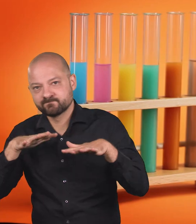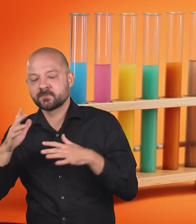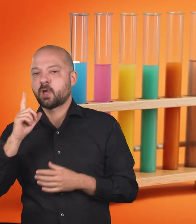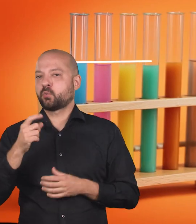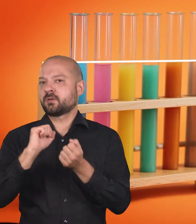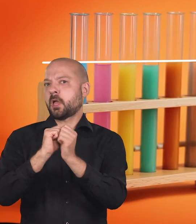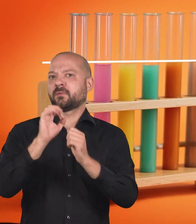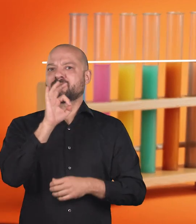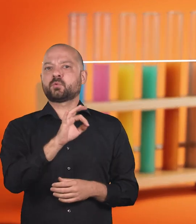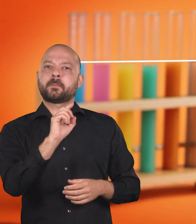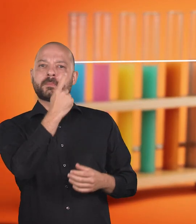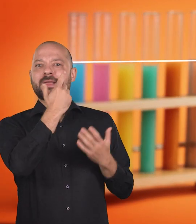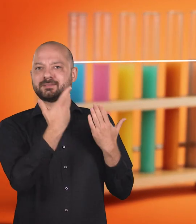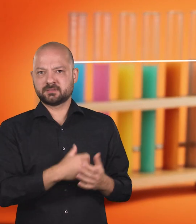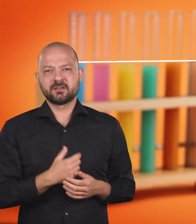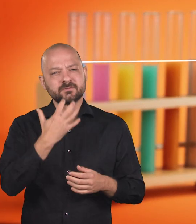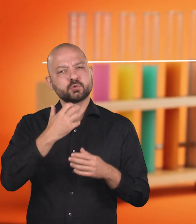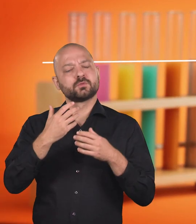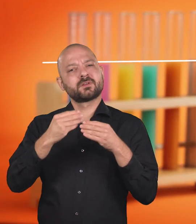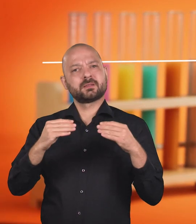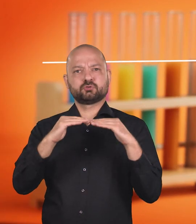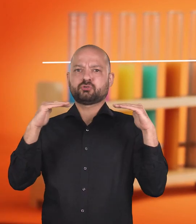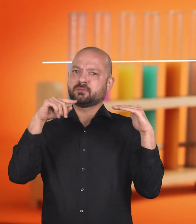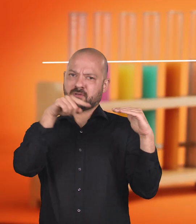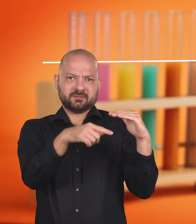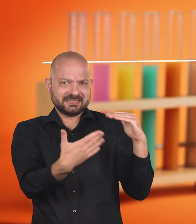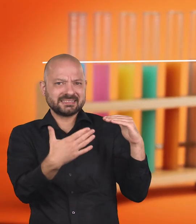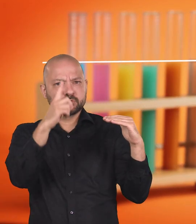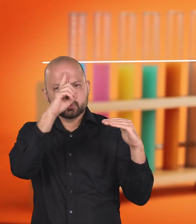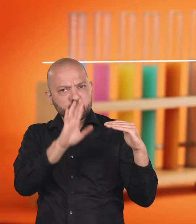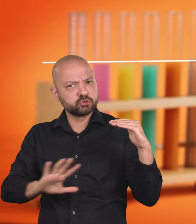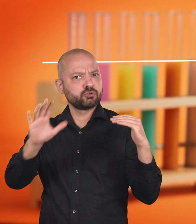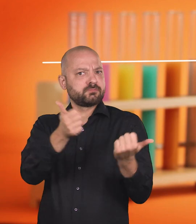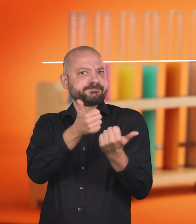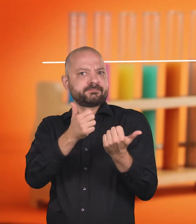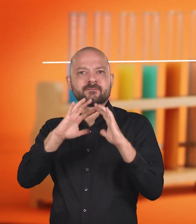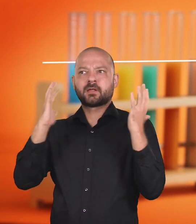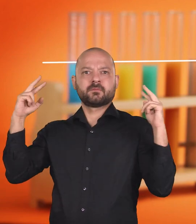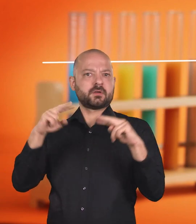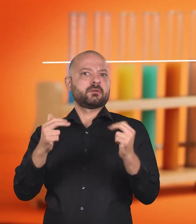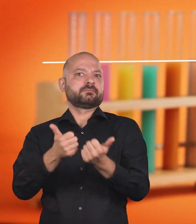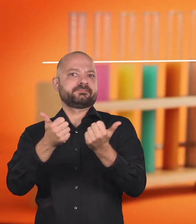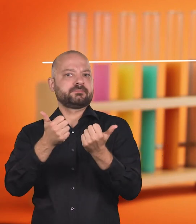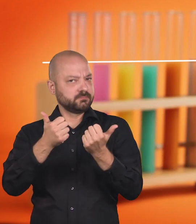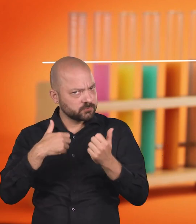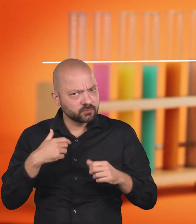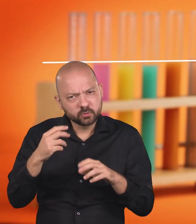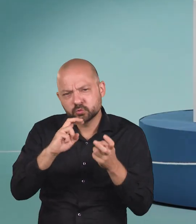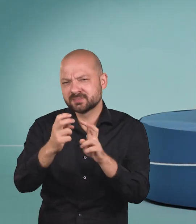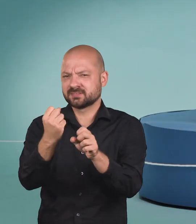Qualitätsstandards machen das deutsche Handwerk weltweit einzigartig und sorgen für tolle Arbeit und zufriedene Kunden. Und wir